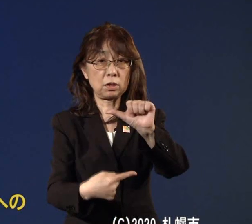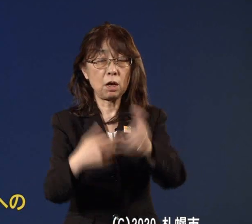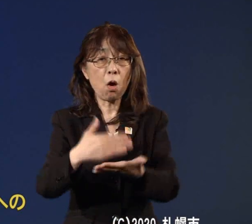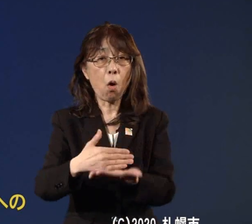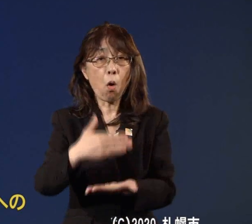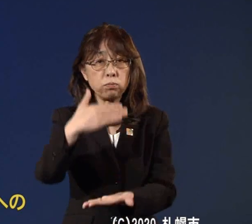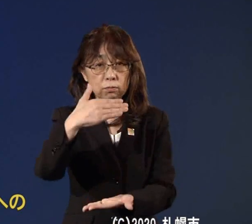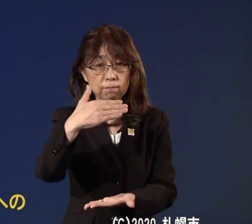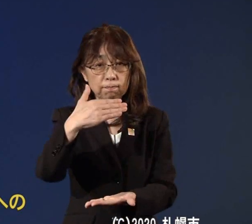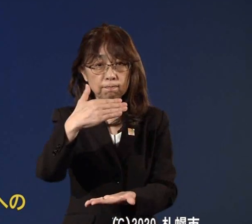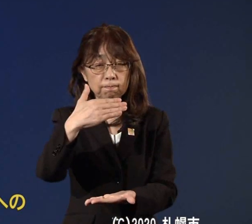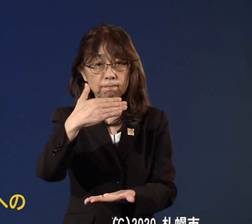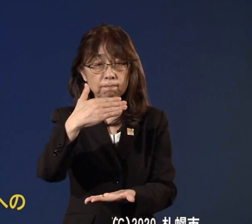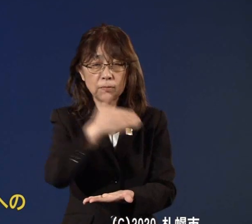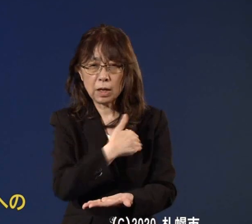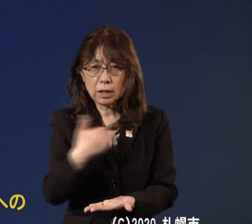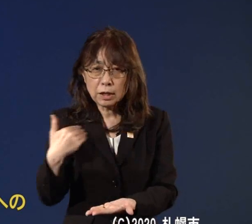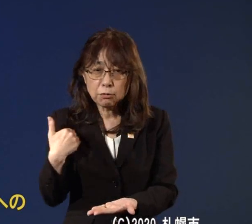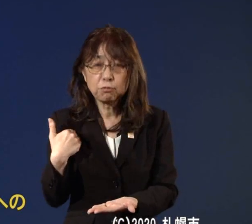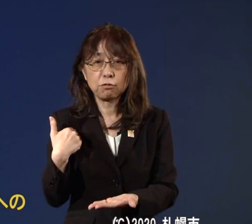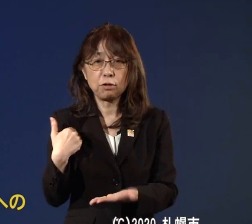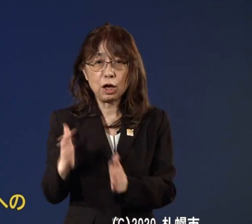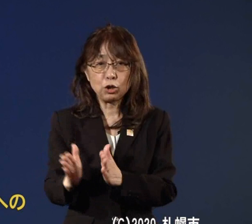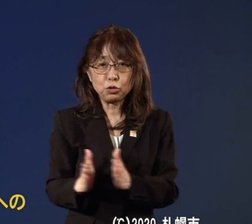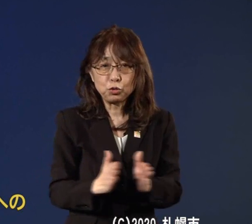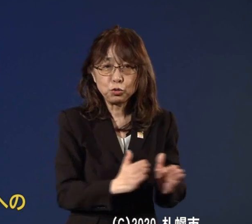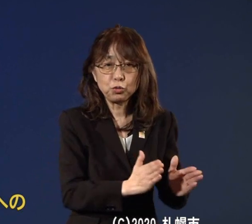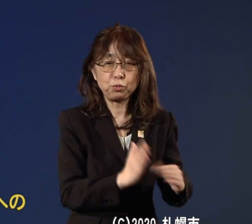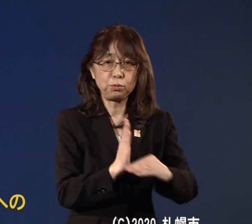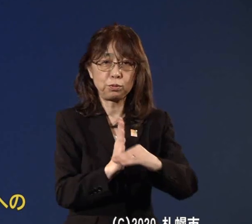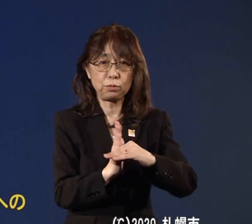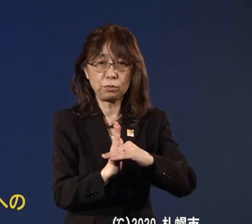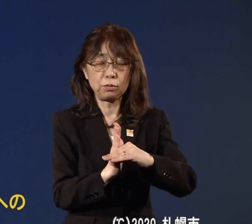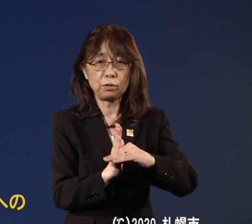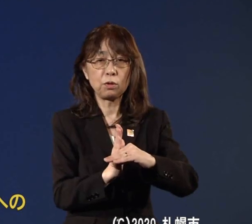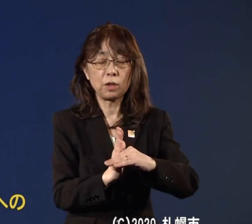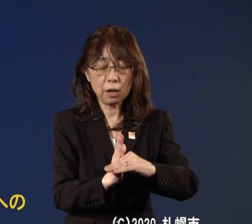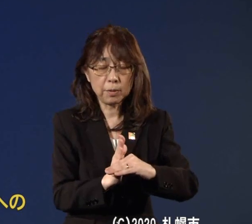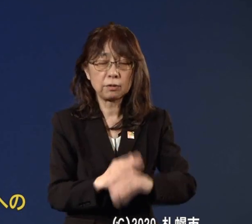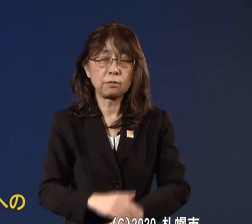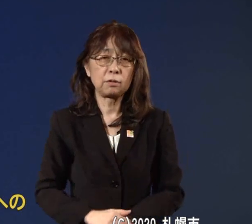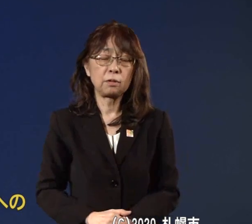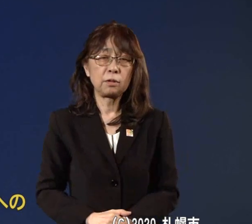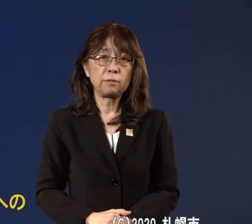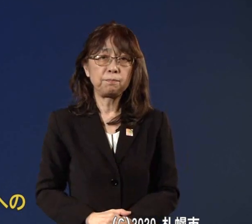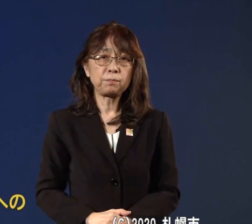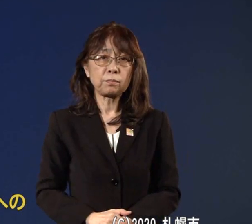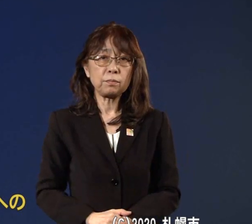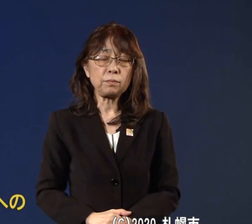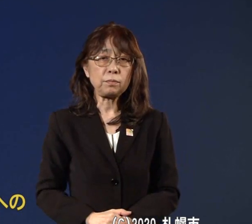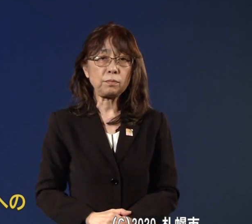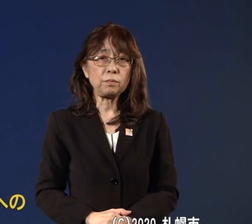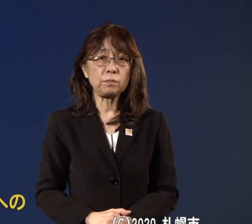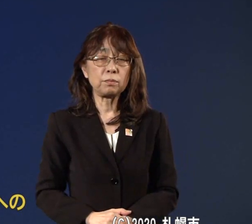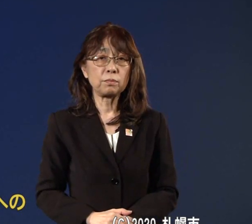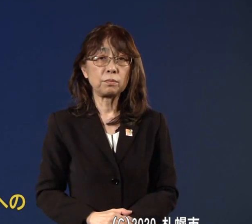開設ができるように準備を進めているところでございますこういった体制